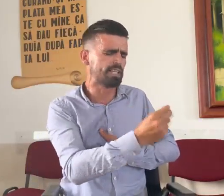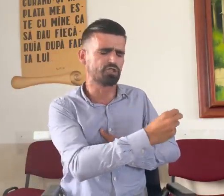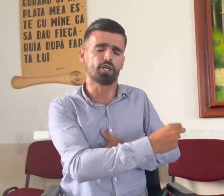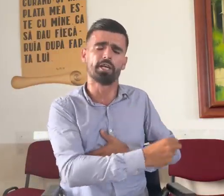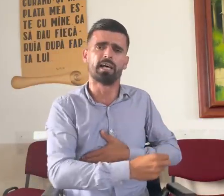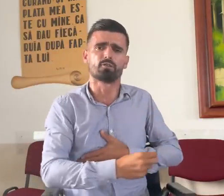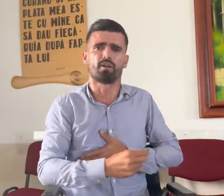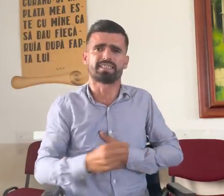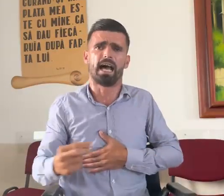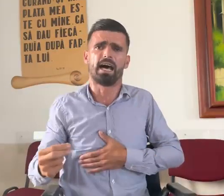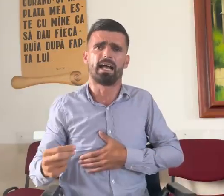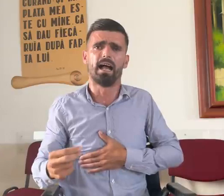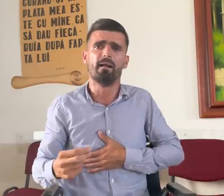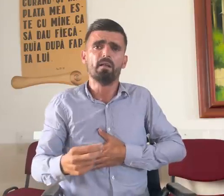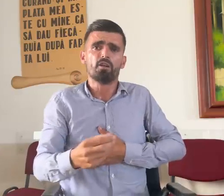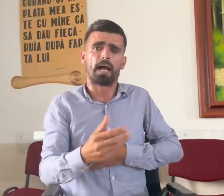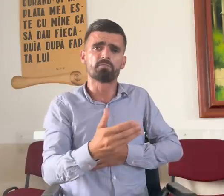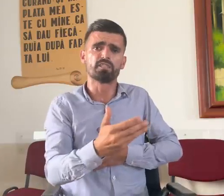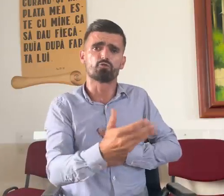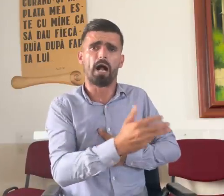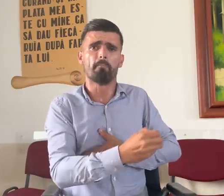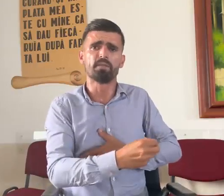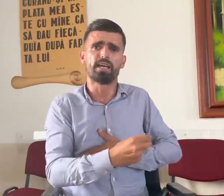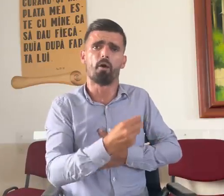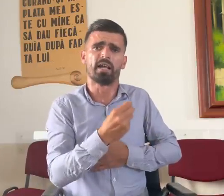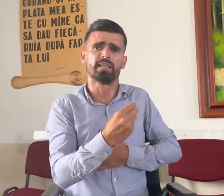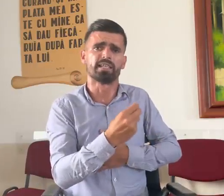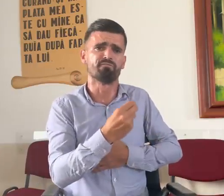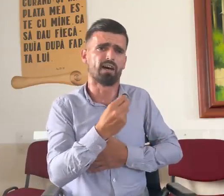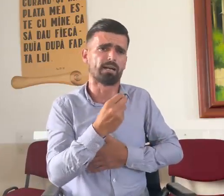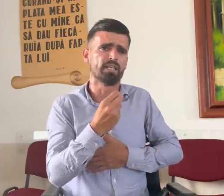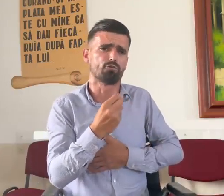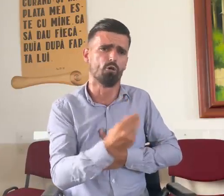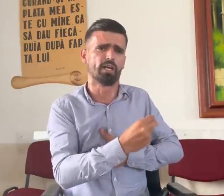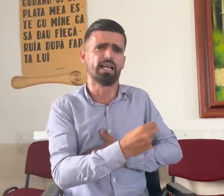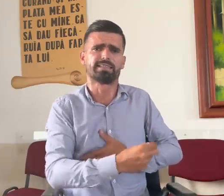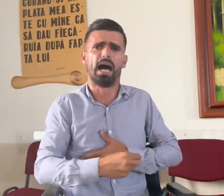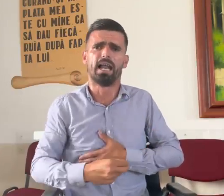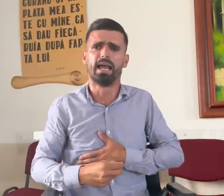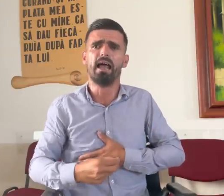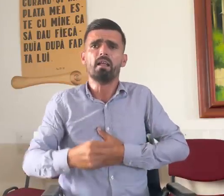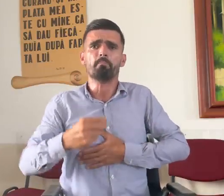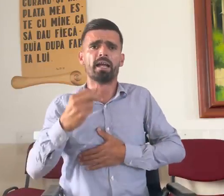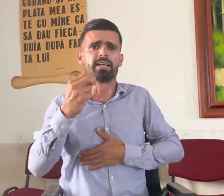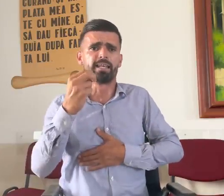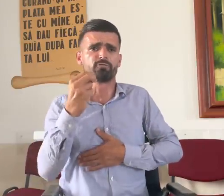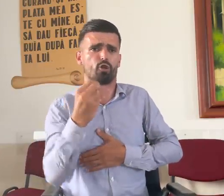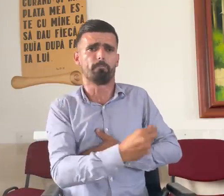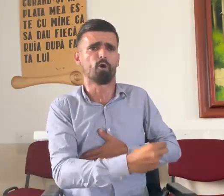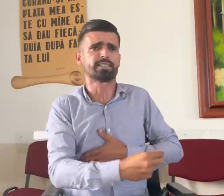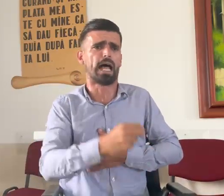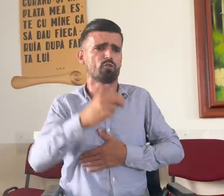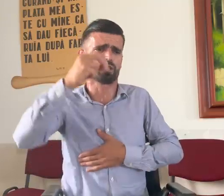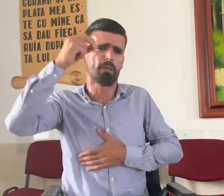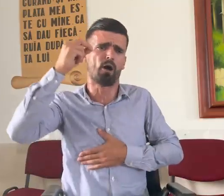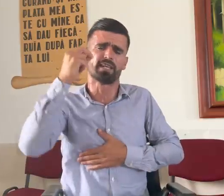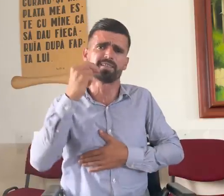de cină într-o seară și am zis, Doamne, eu mănânc din părâmiturile tale, mănânc din trupul tău și beau din